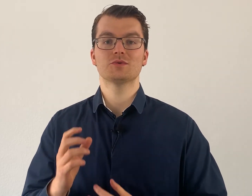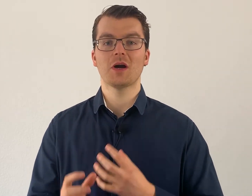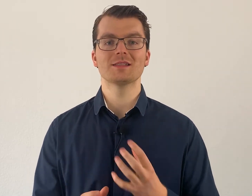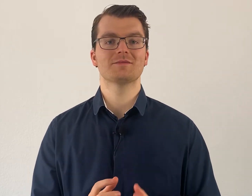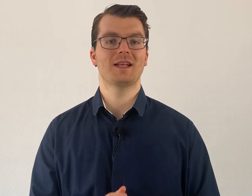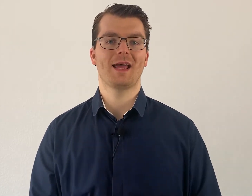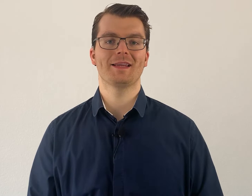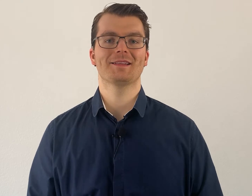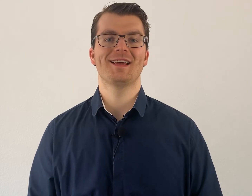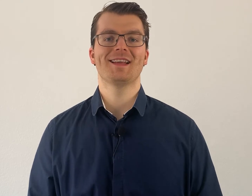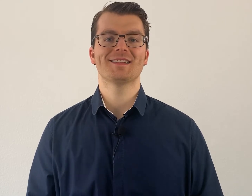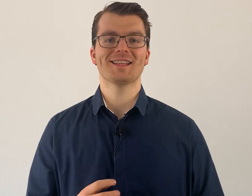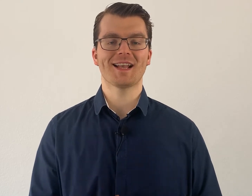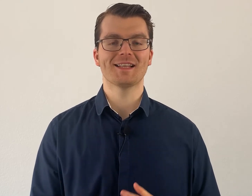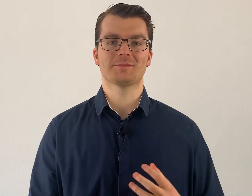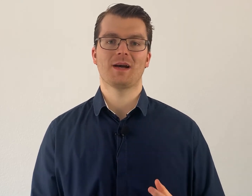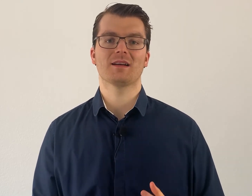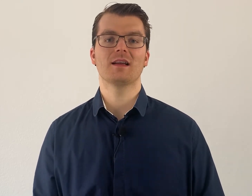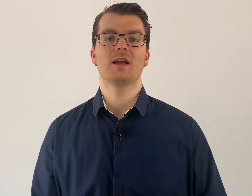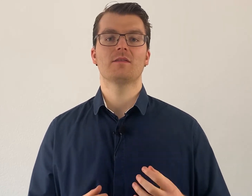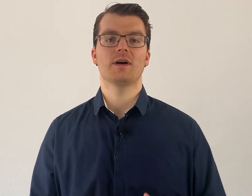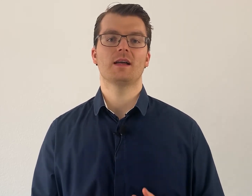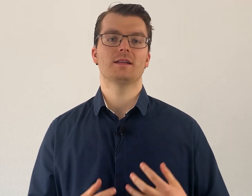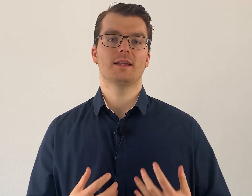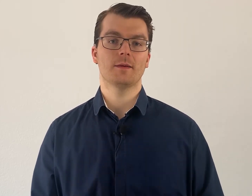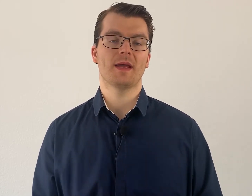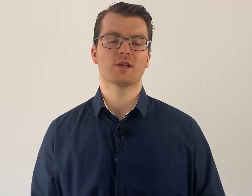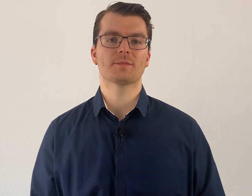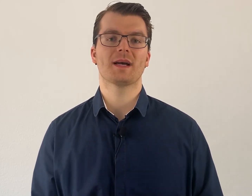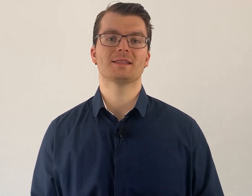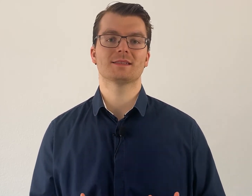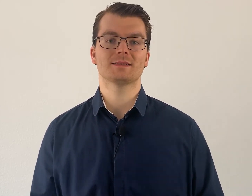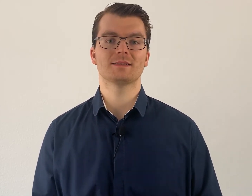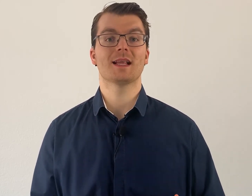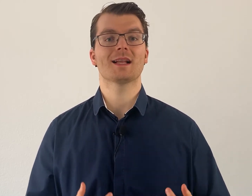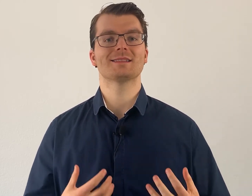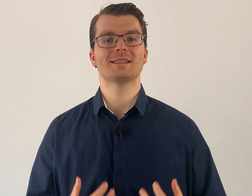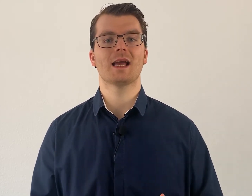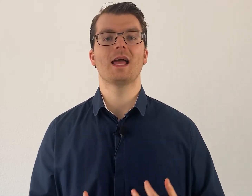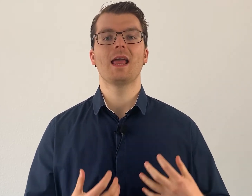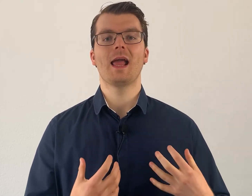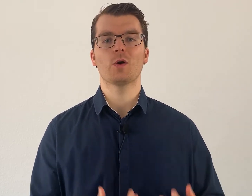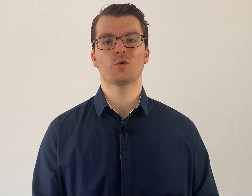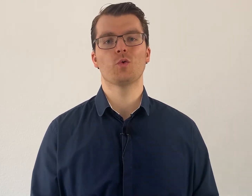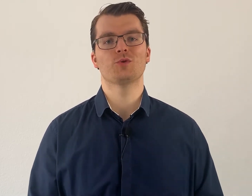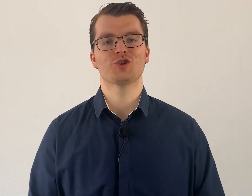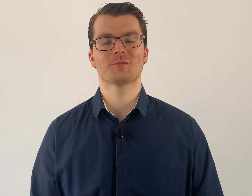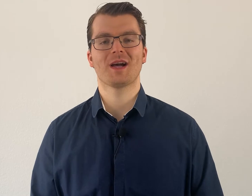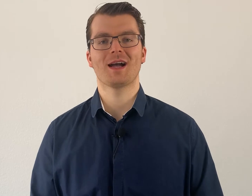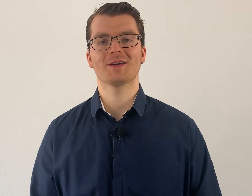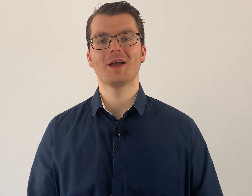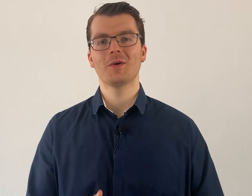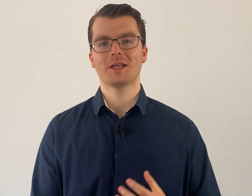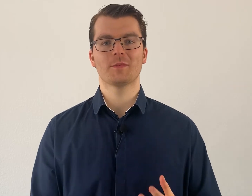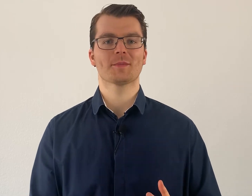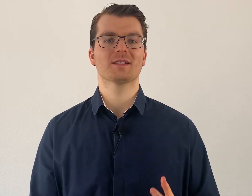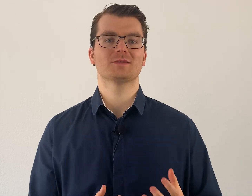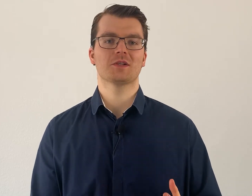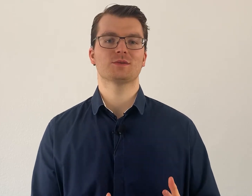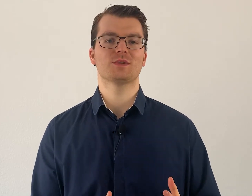solltest vielleicht das anders machen, weil die Gebärdensprache ist an sich eine sehr ergonomische Sprache. Und dementsprechend solltest du